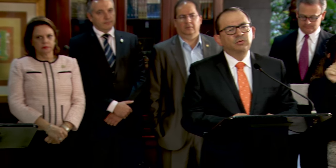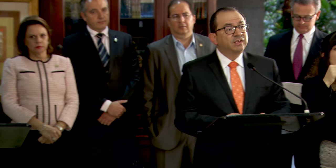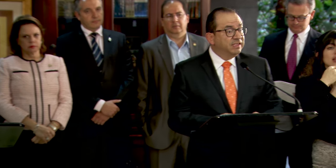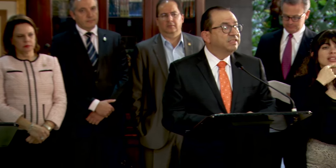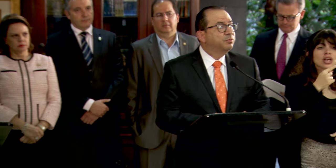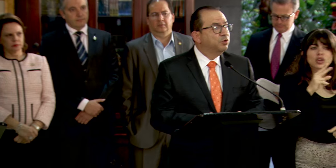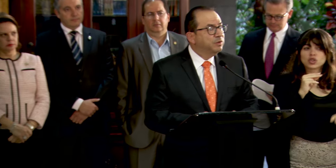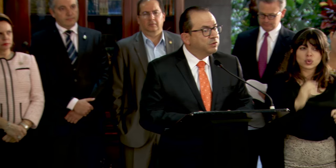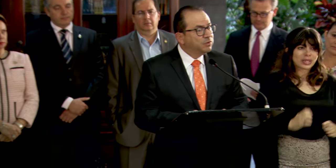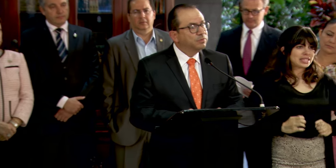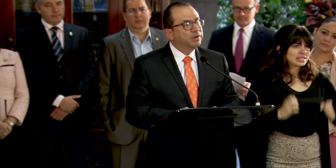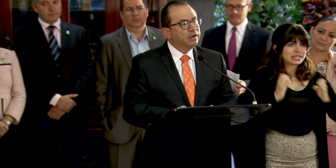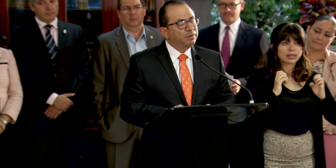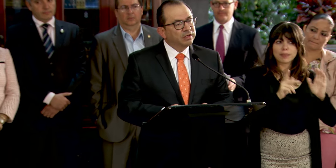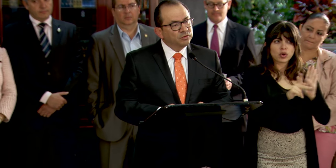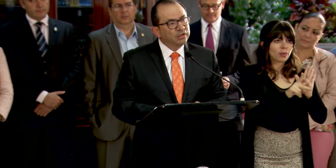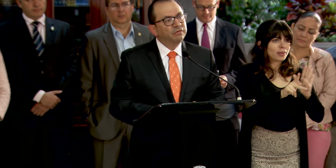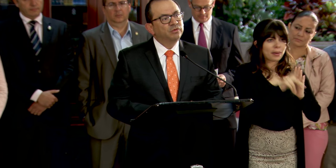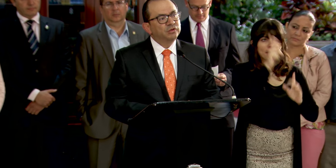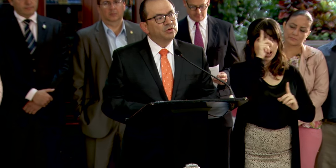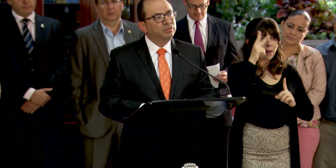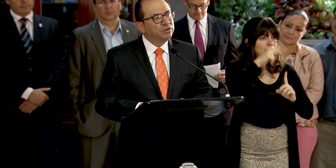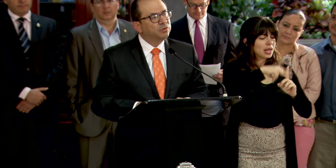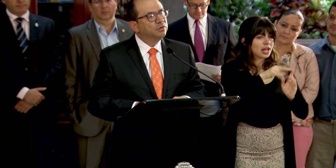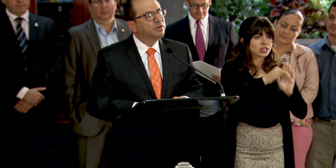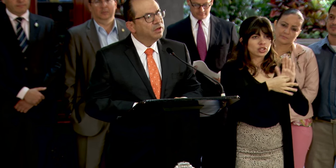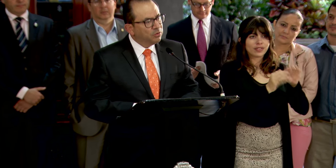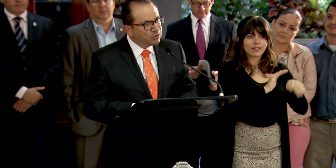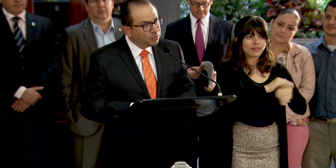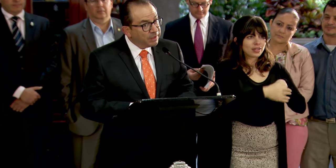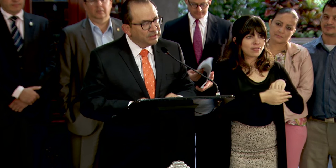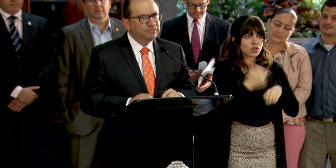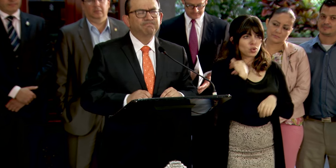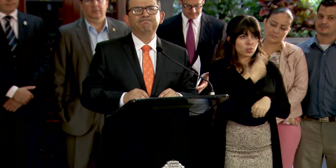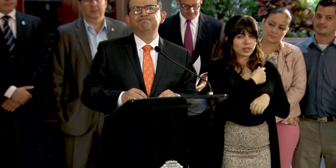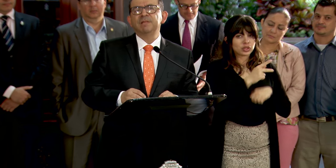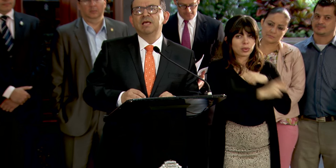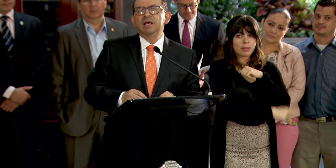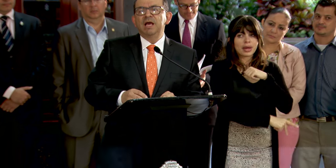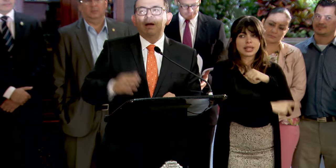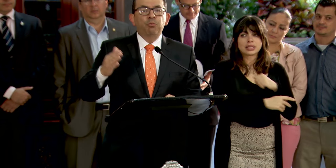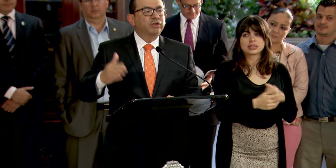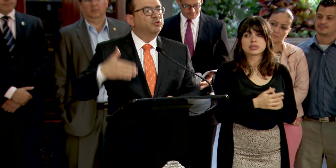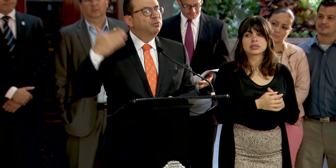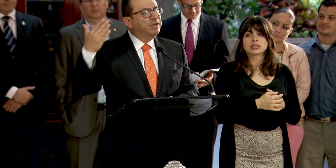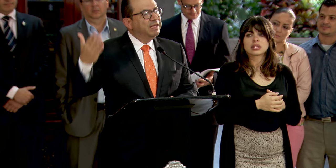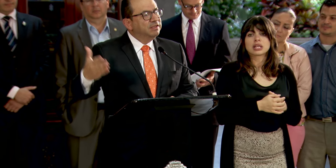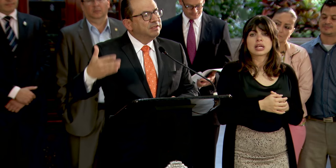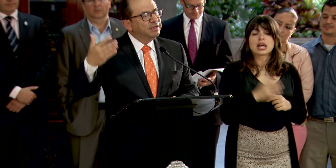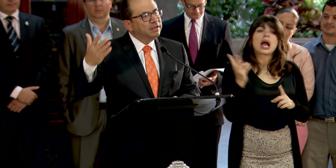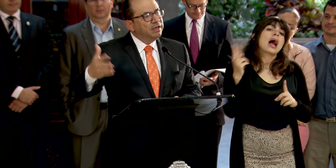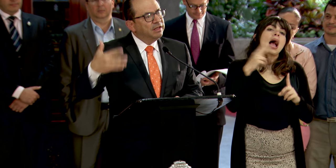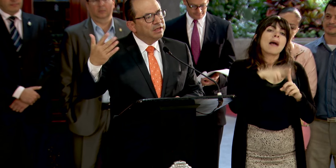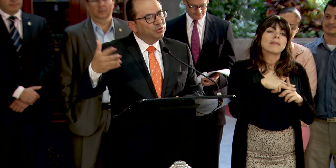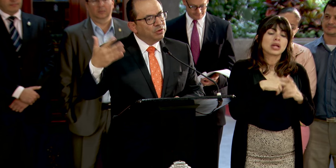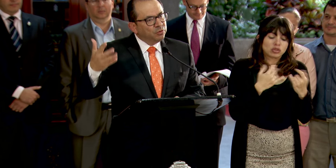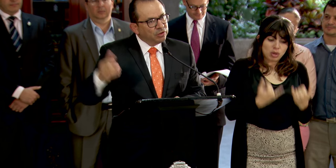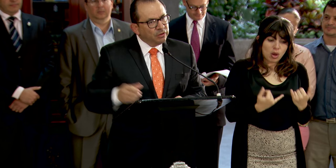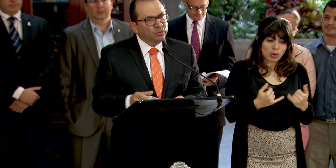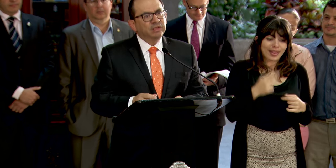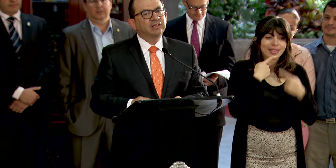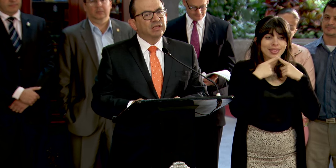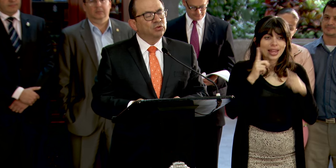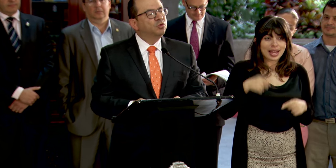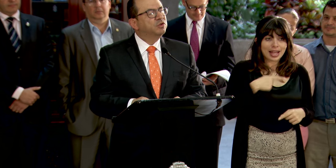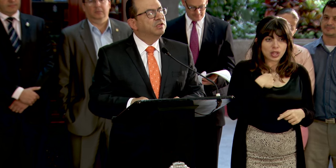no existe prohibición para la aplicación de la fecundación in vitro en nuestro país. Ha puesto en vigencia el decreto